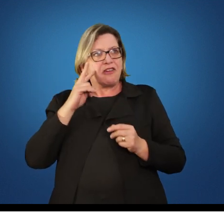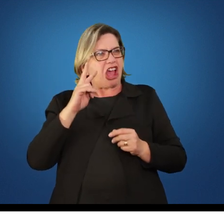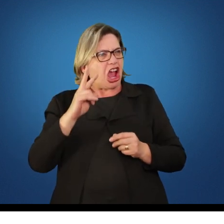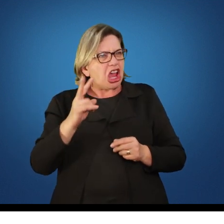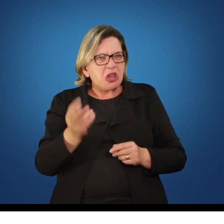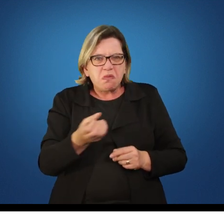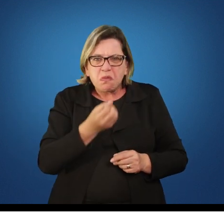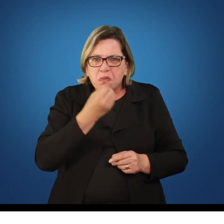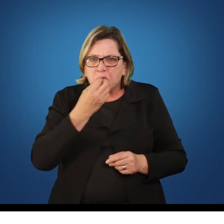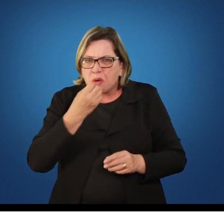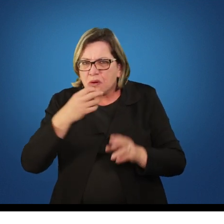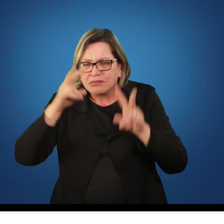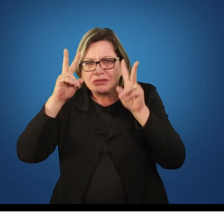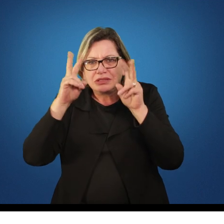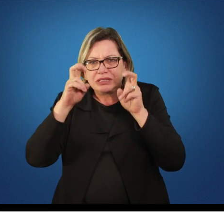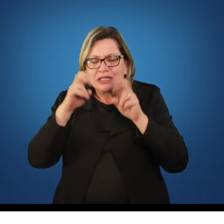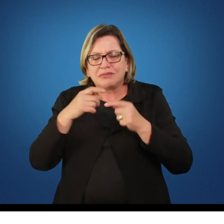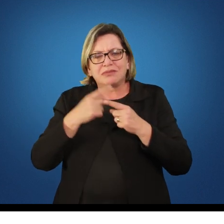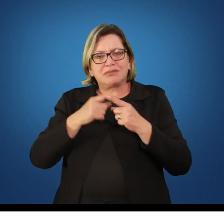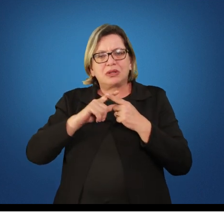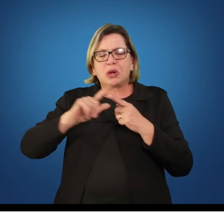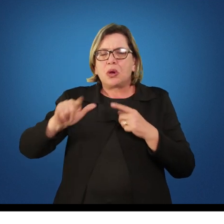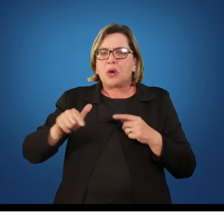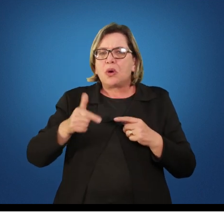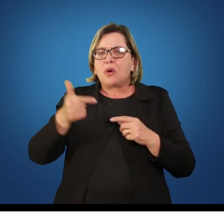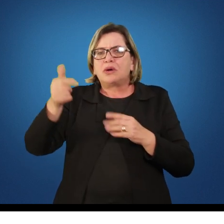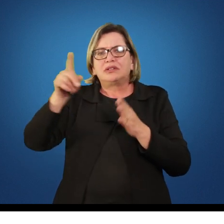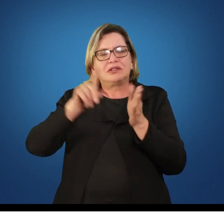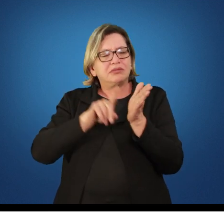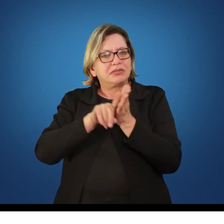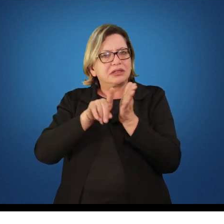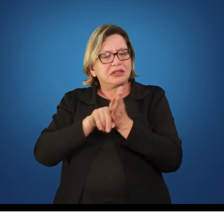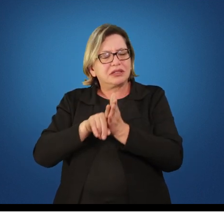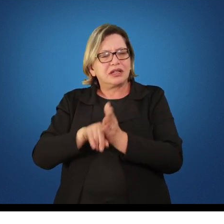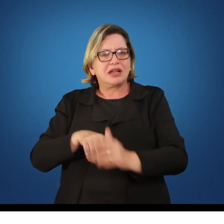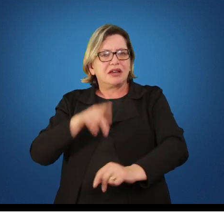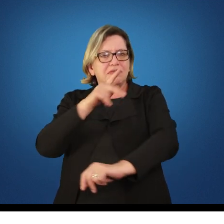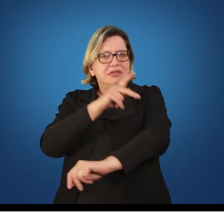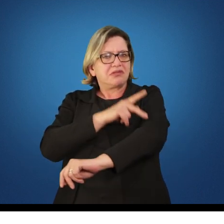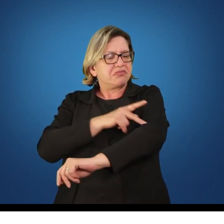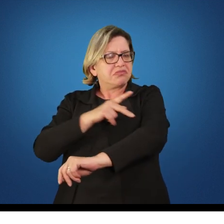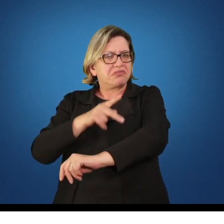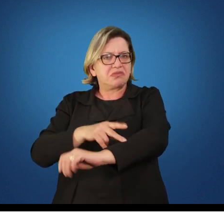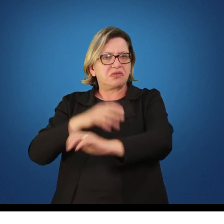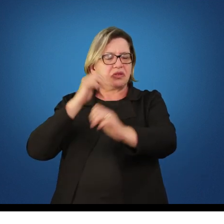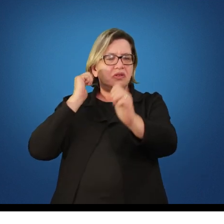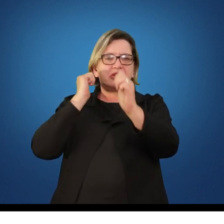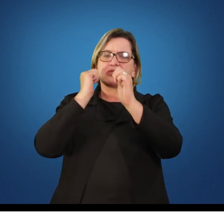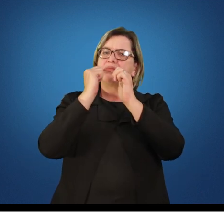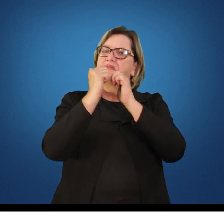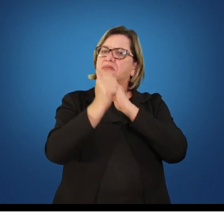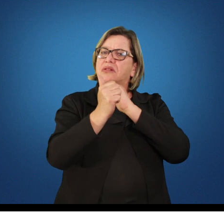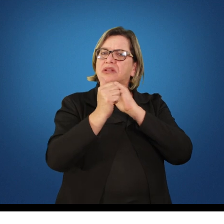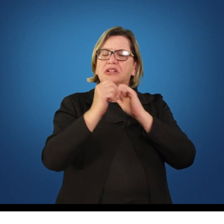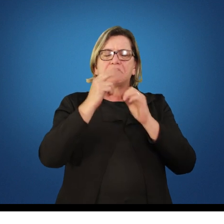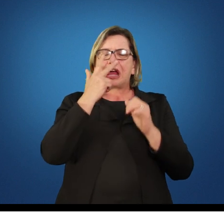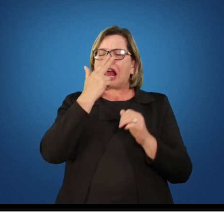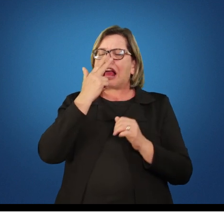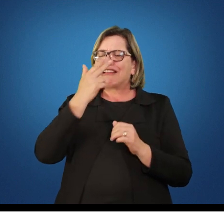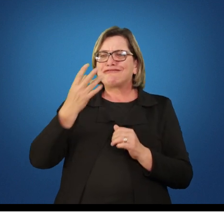em outras pesquisas que eu fiz a pedagogia dos esportes é assim mesmo tratada é trabalhada na maneira técnica na